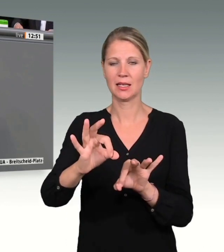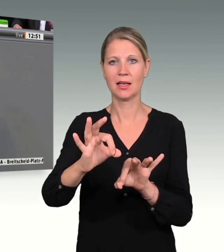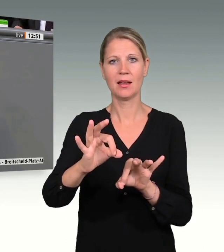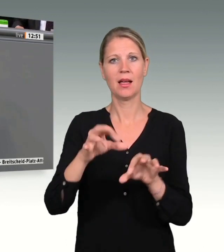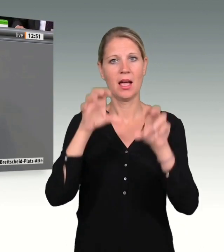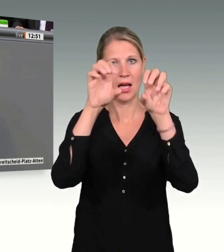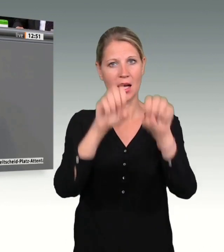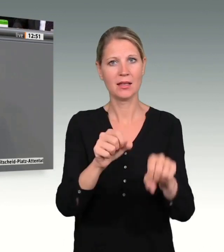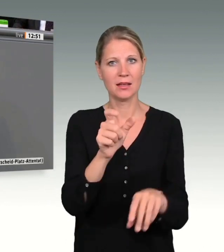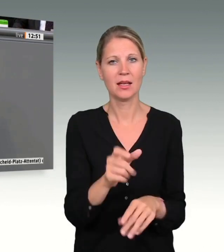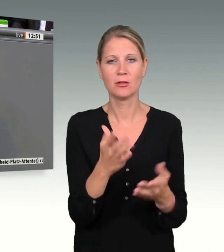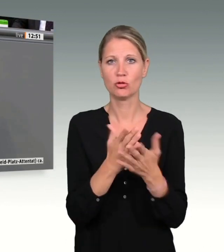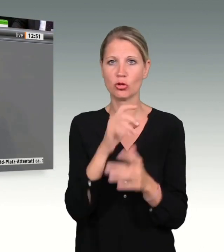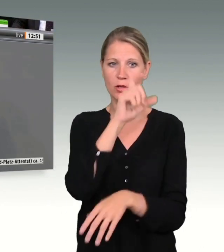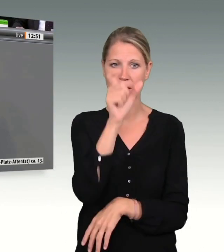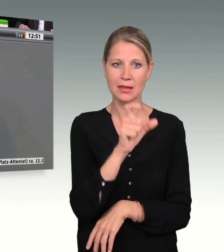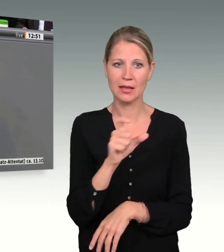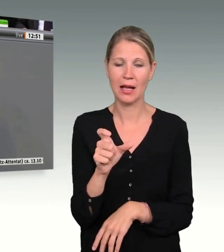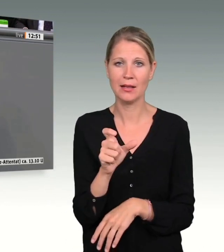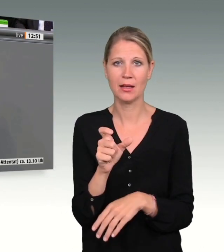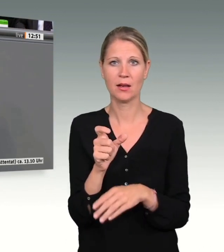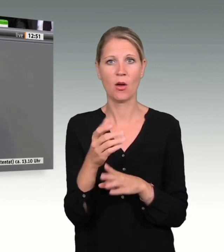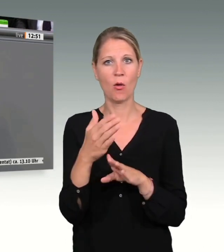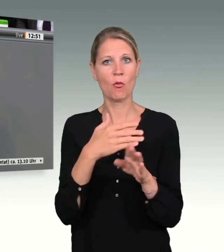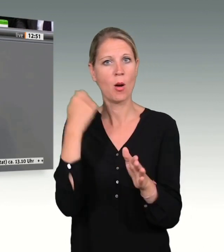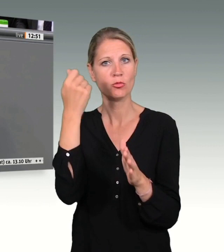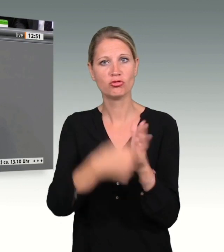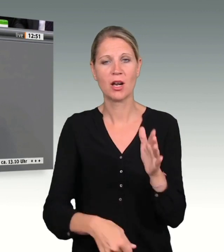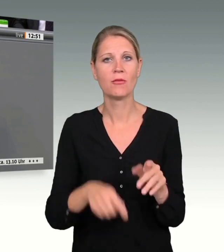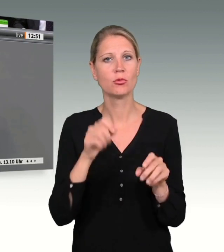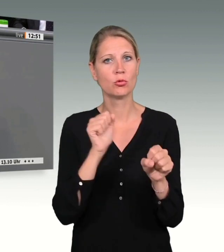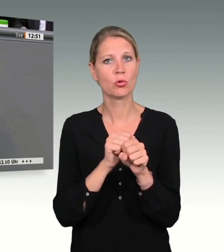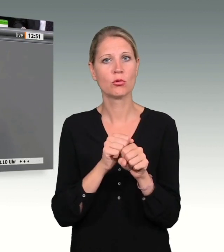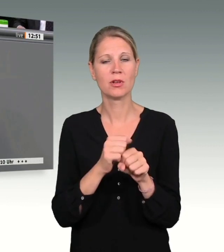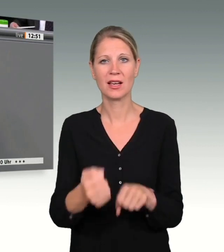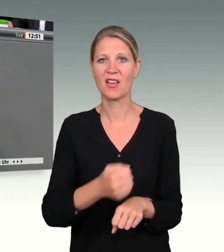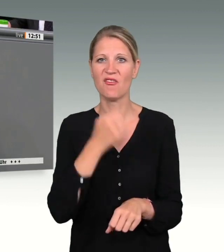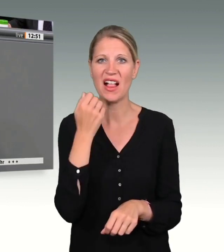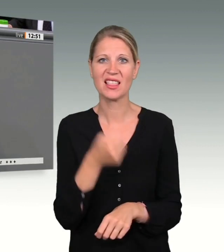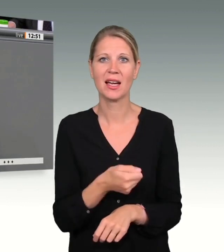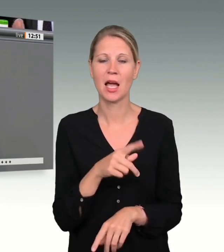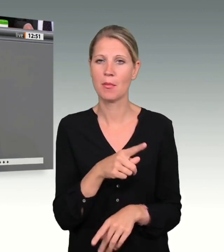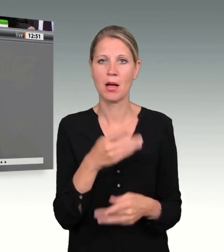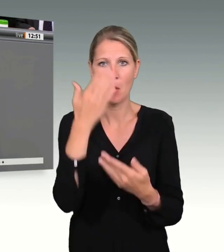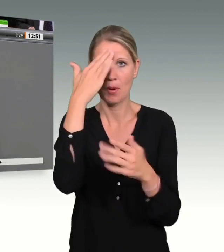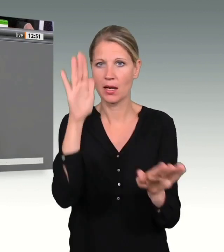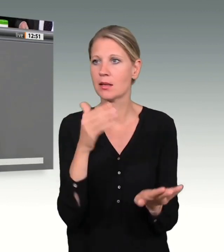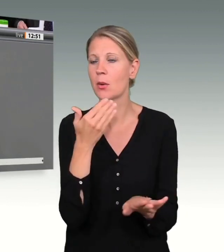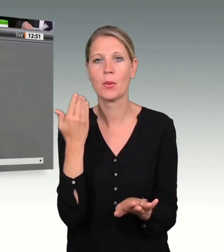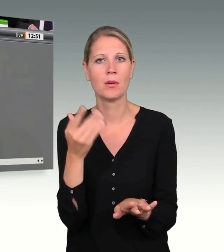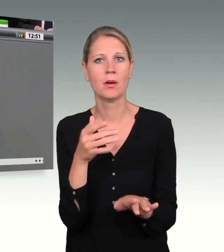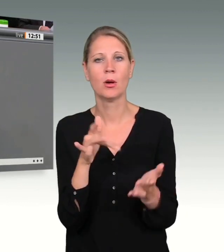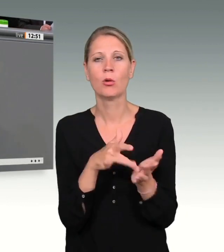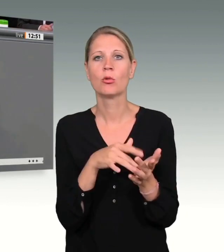Gewalttat vorbestraft. Nur war es niemandem bekannt, weil diese Information nicht in den Datensystemen